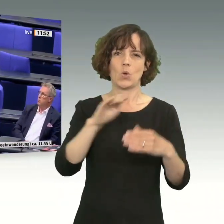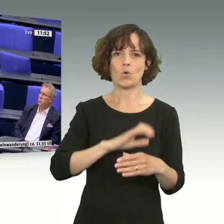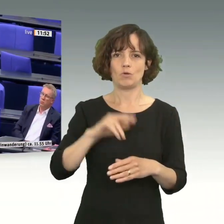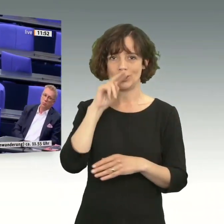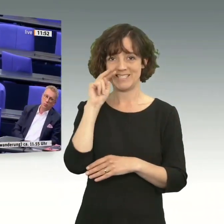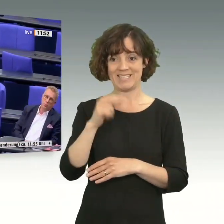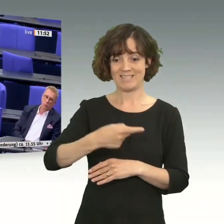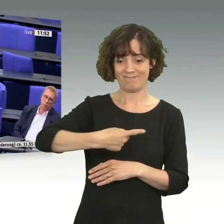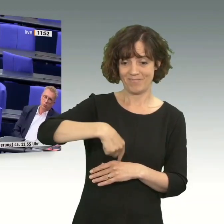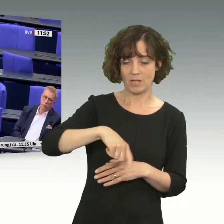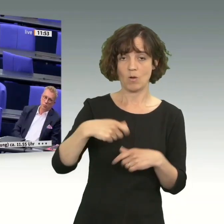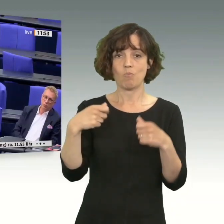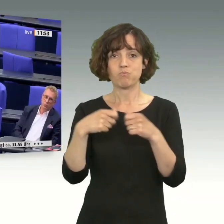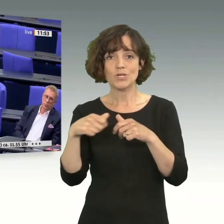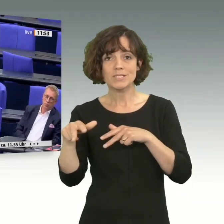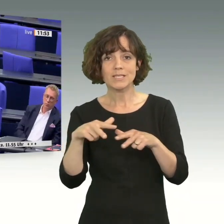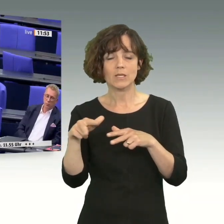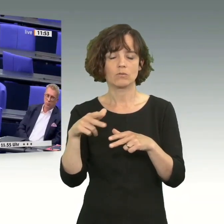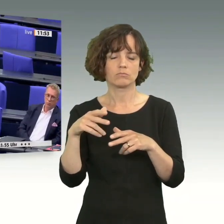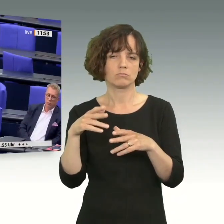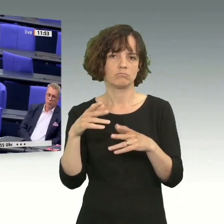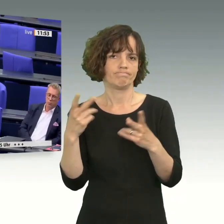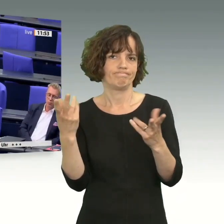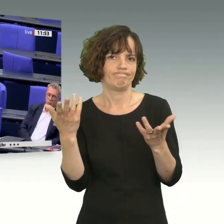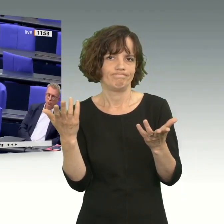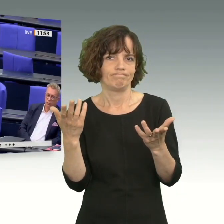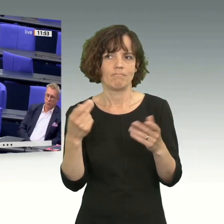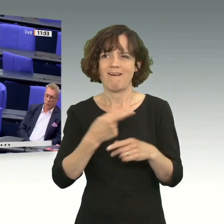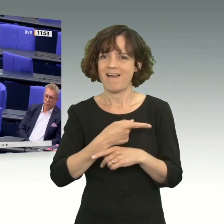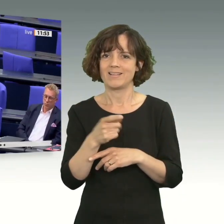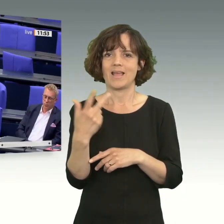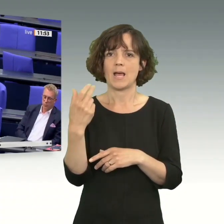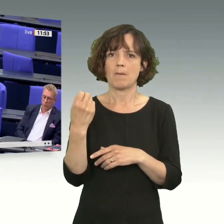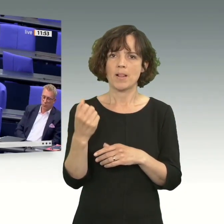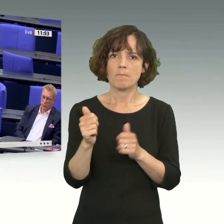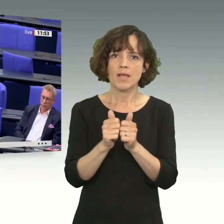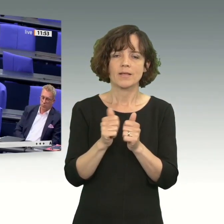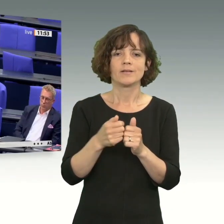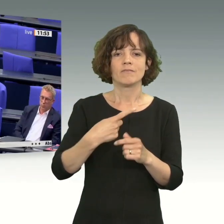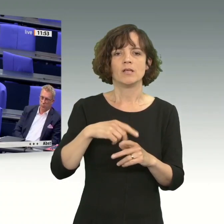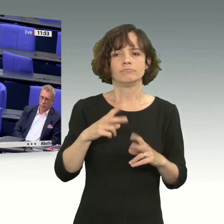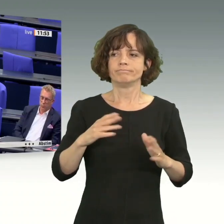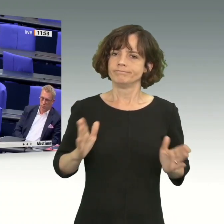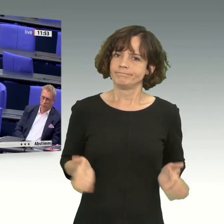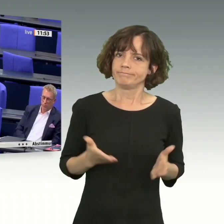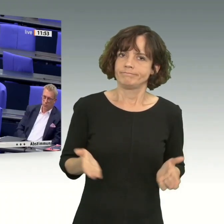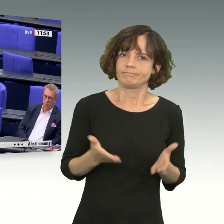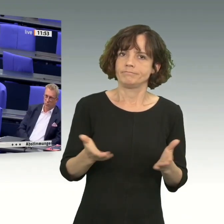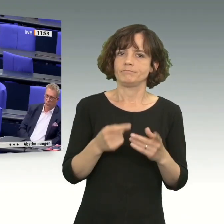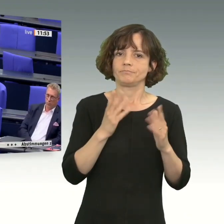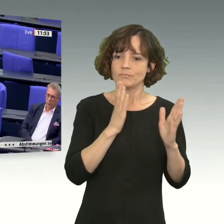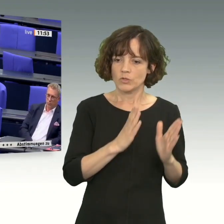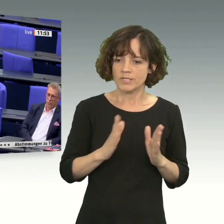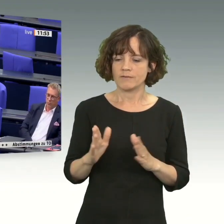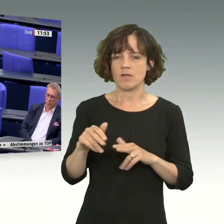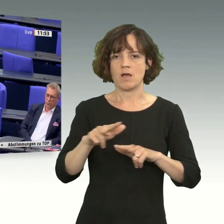nicht wir oder die Bundesregierung, damit meine ich die ganze Bundesregierung, alle drei Ampelpartner, sondern wir tatsächlich Treiber sind und es konservative